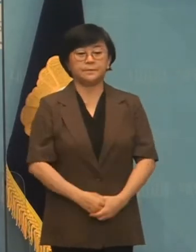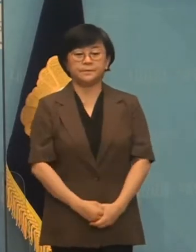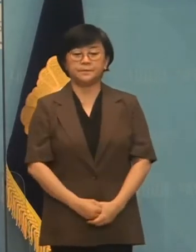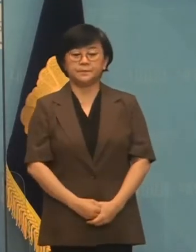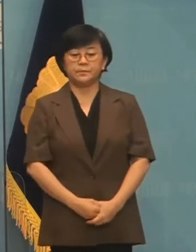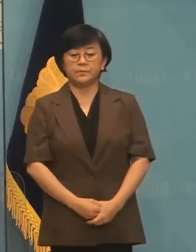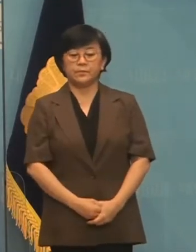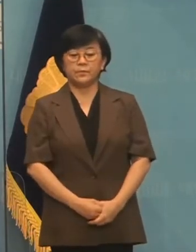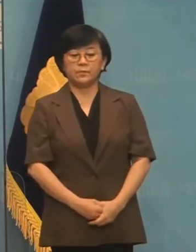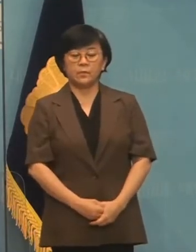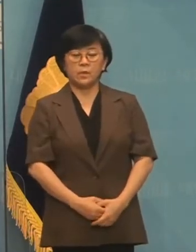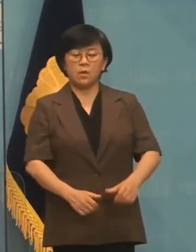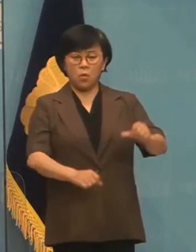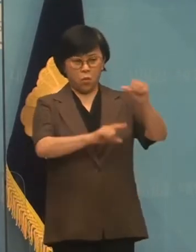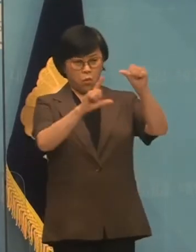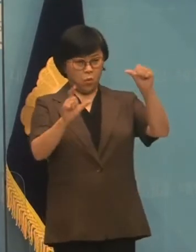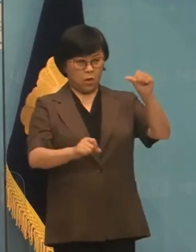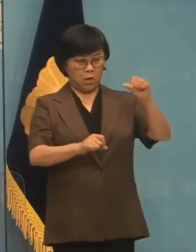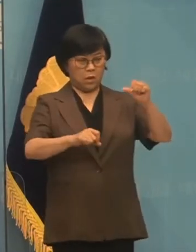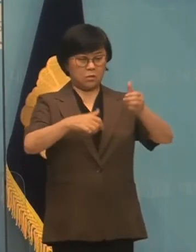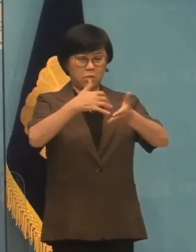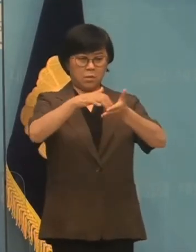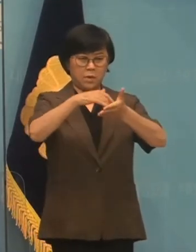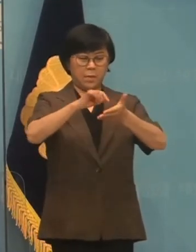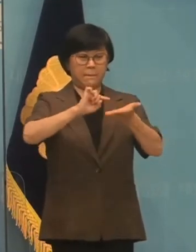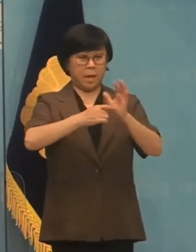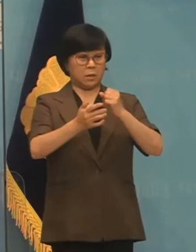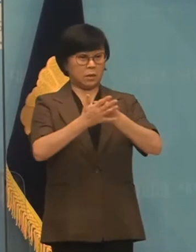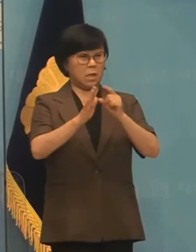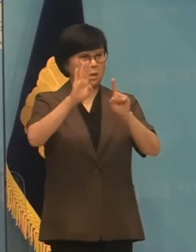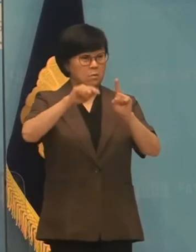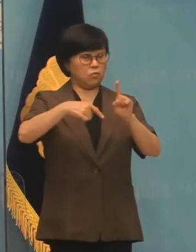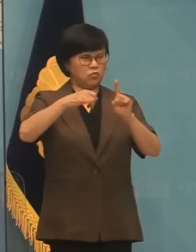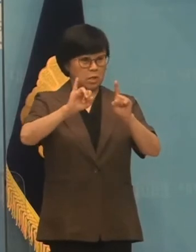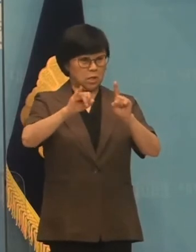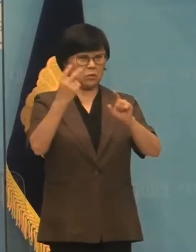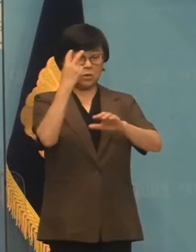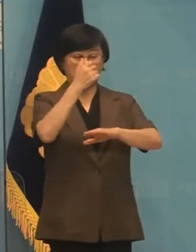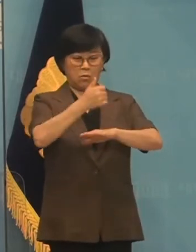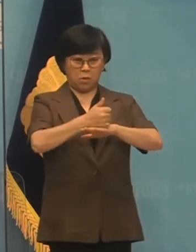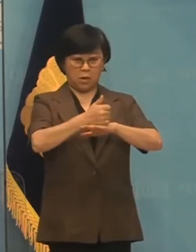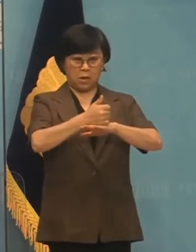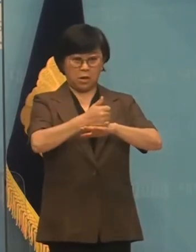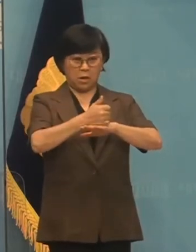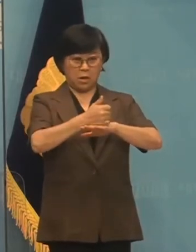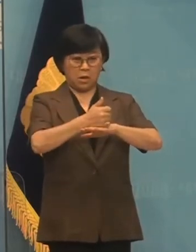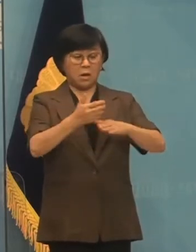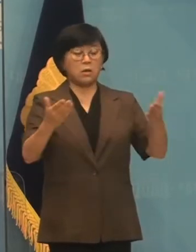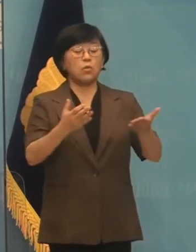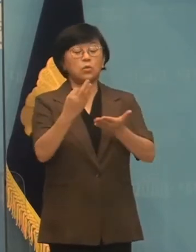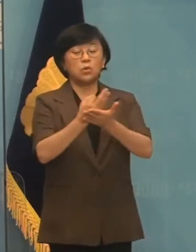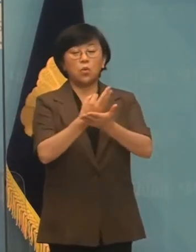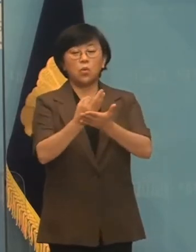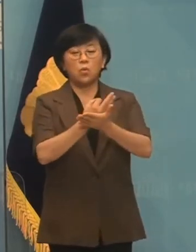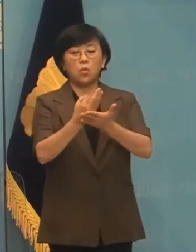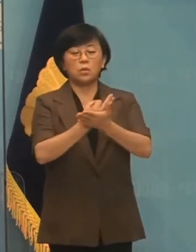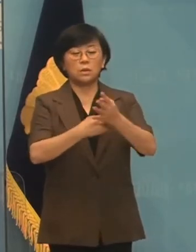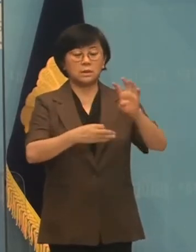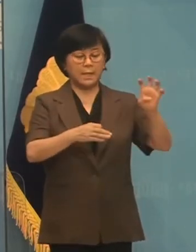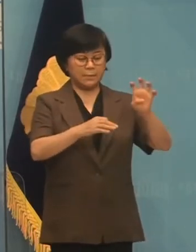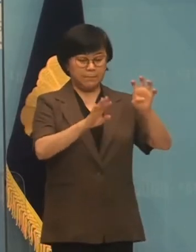지난 5월 통계청이 발표한 1분기 가계 통영조사 결과에 따르면 근로소득이 무려